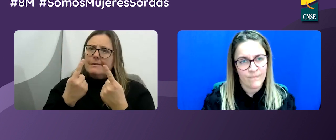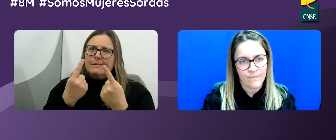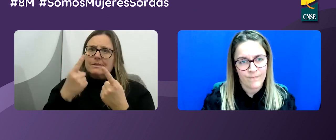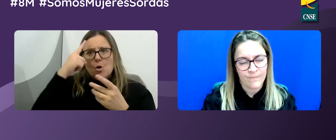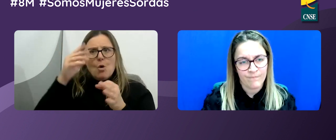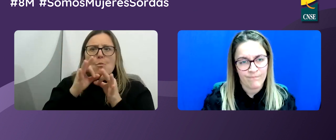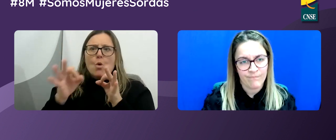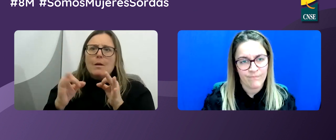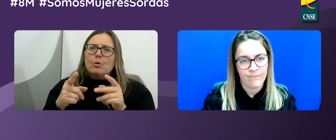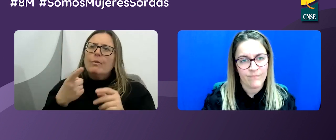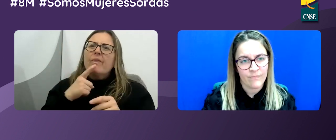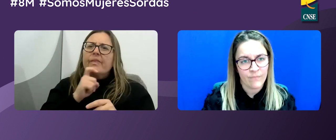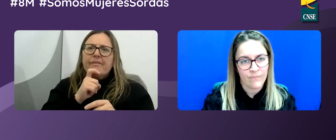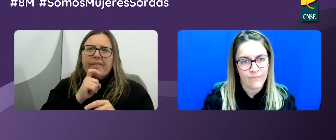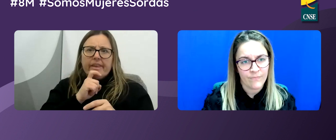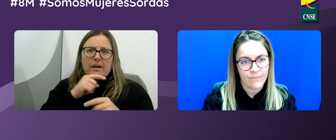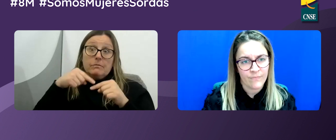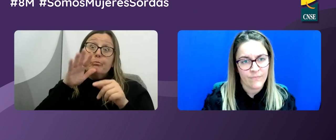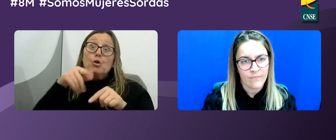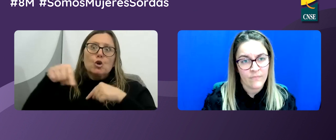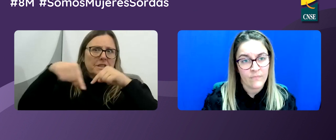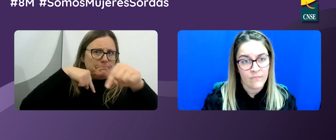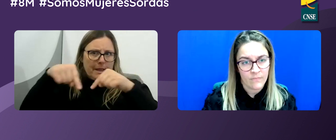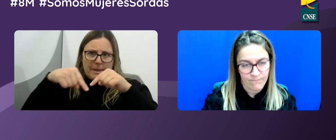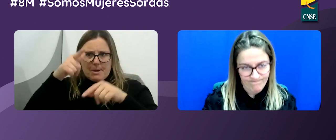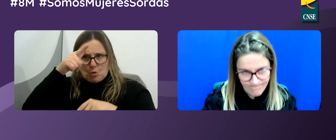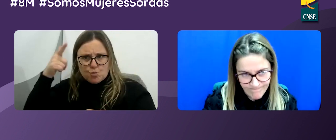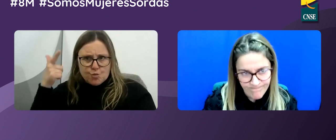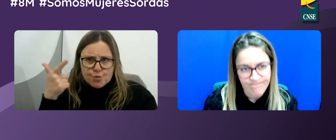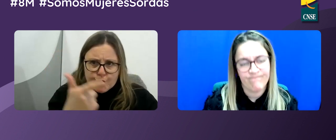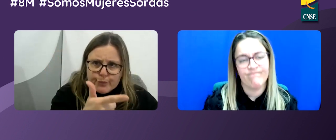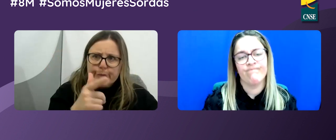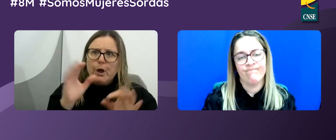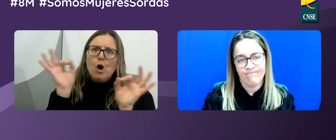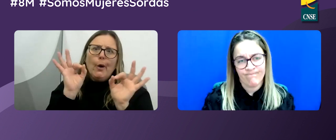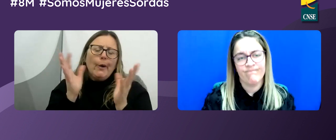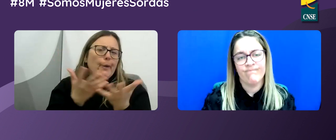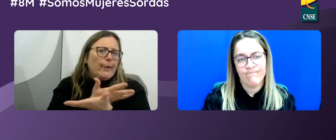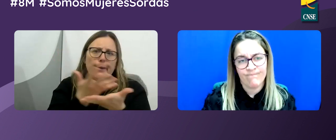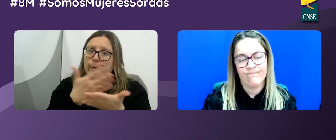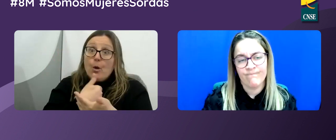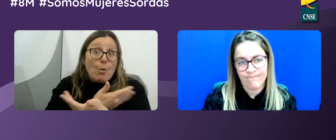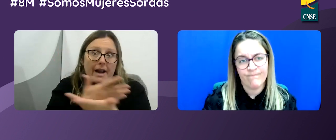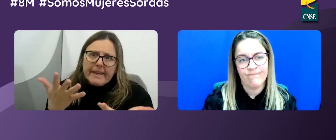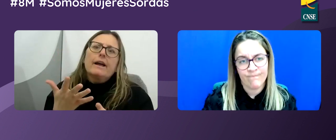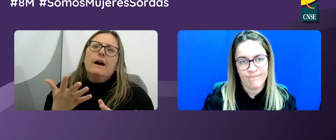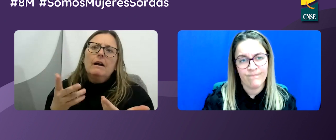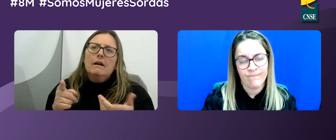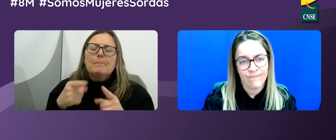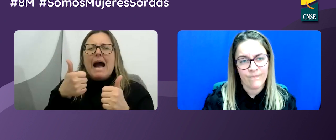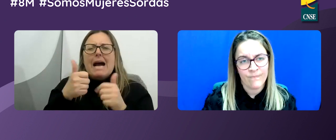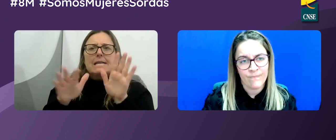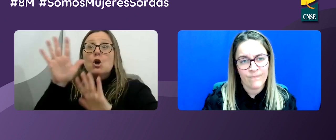pueblos es muy difícil. Por el desplazamiento, están muy lejos u otras cosas, lo que